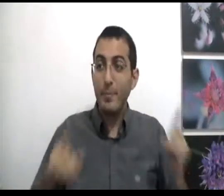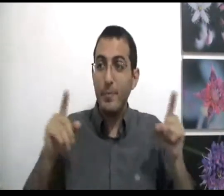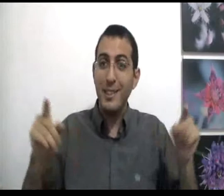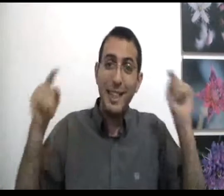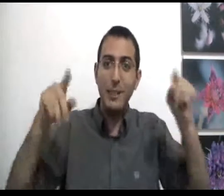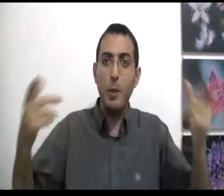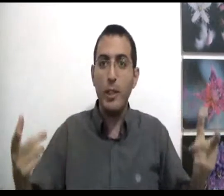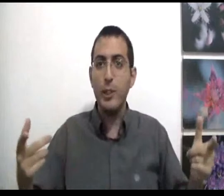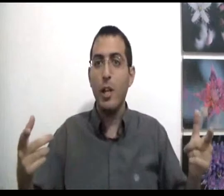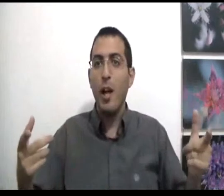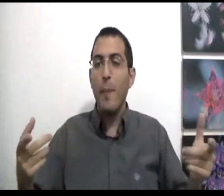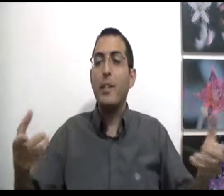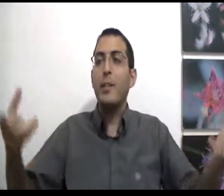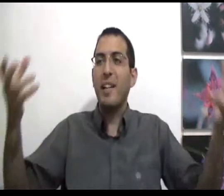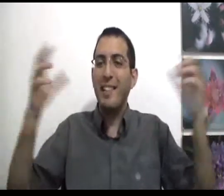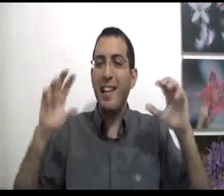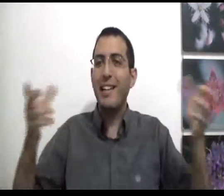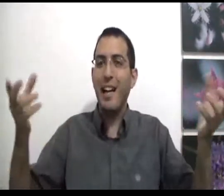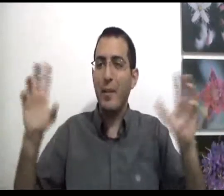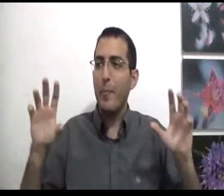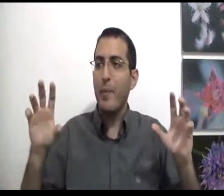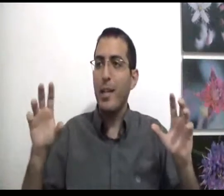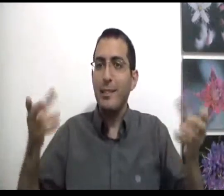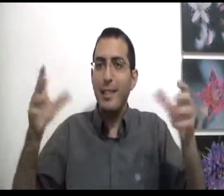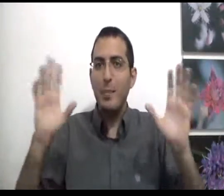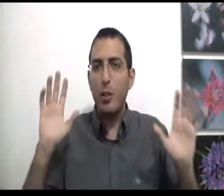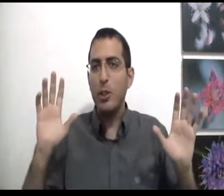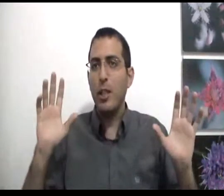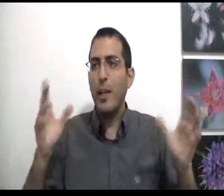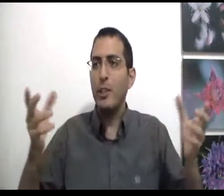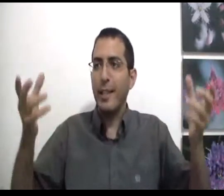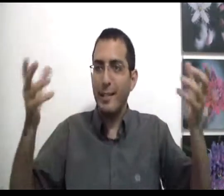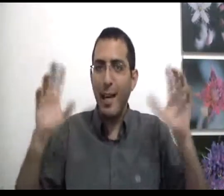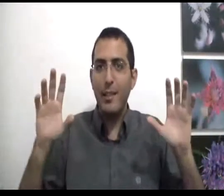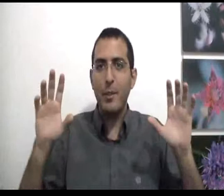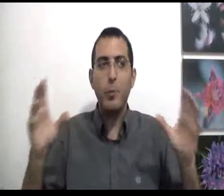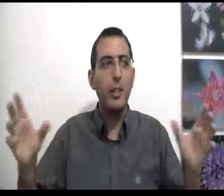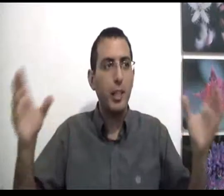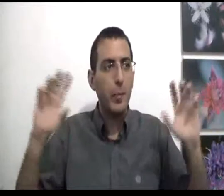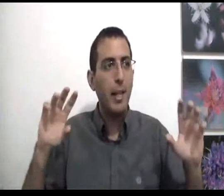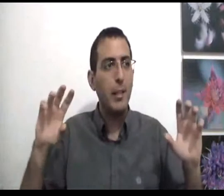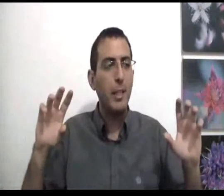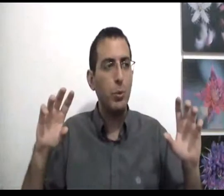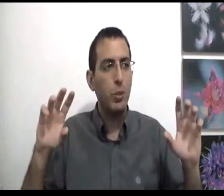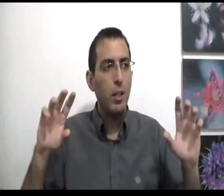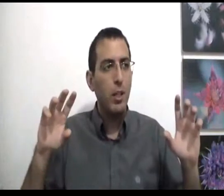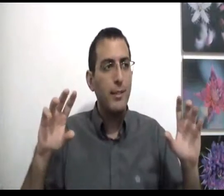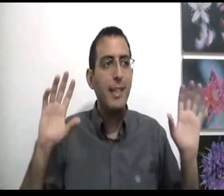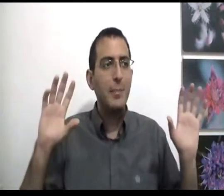זה עצמה העונש במה שאתה מגדיר הגדרה זה עצמה העונש שלך ברגע שהגדרת משהו ברגע שהגבלת משהו זה עצמה